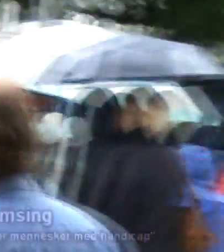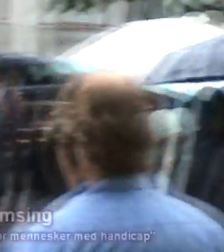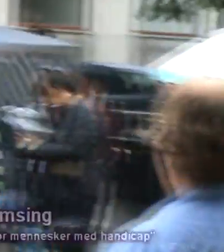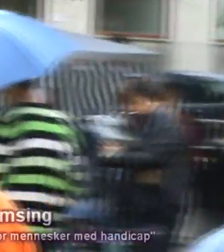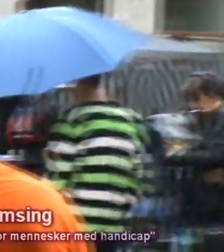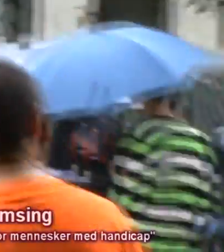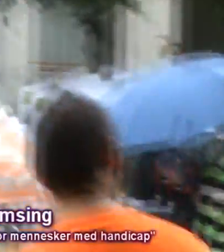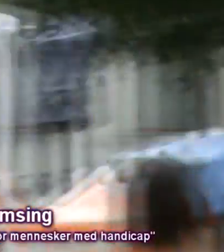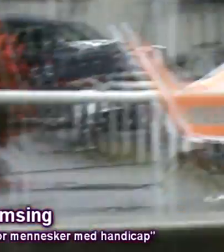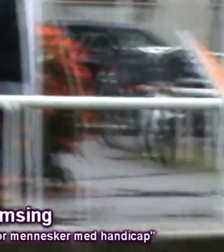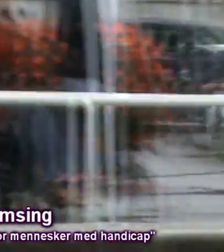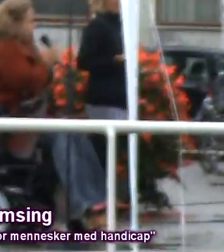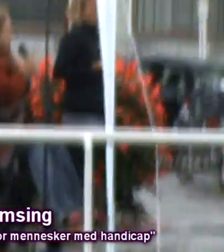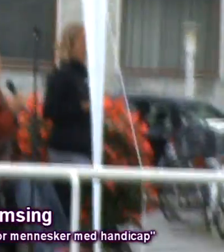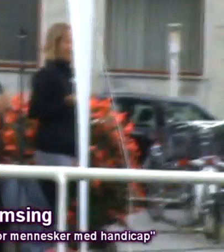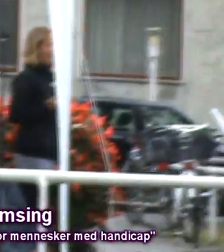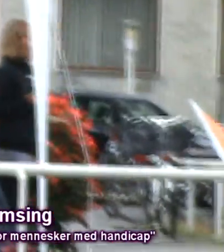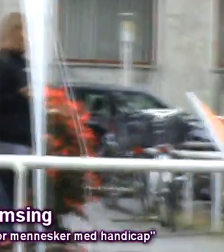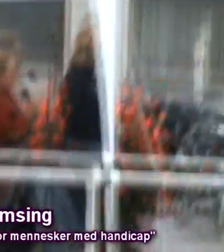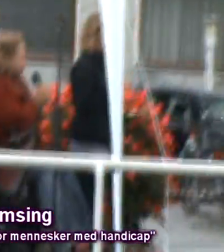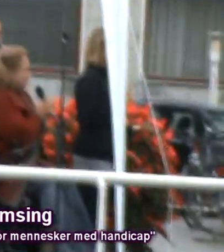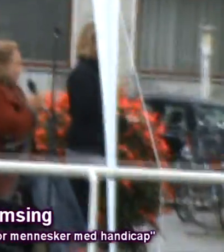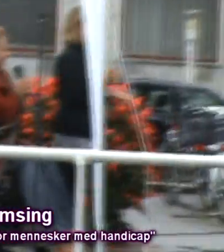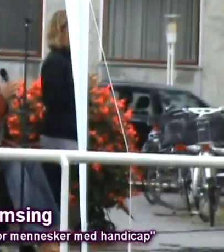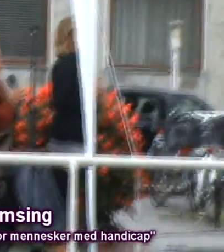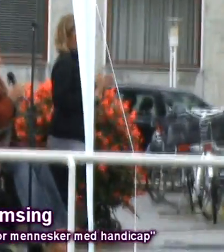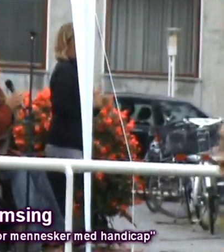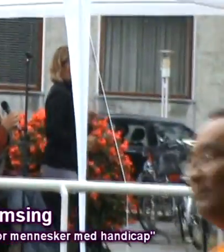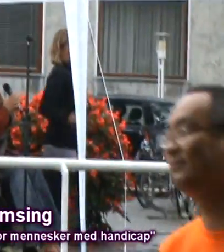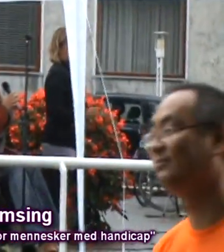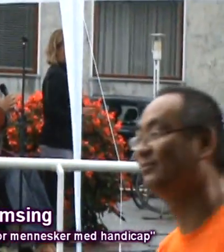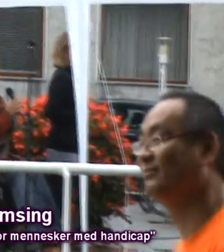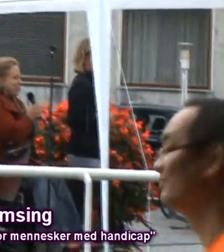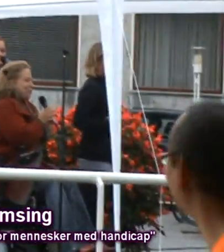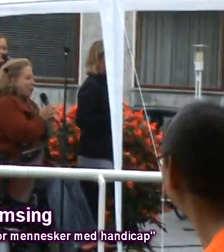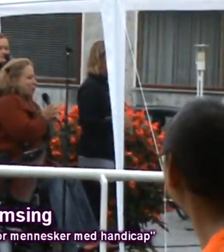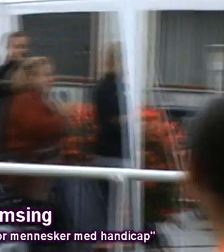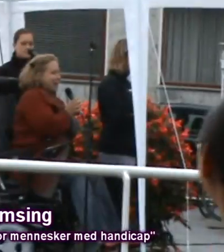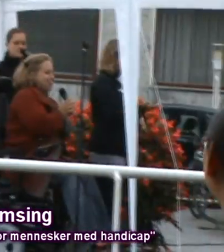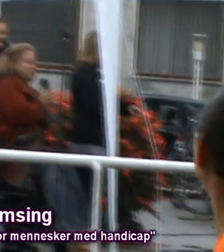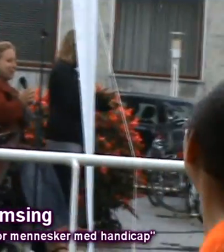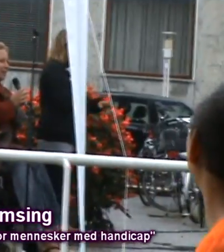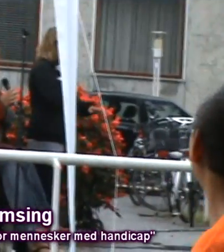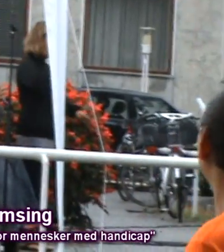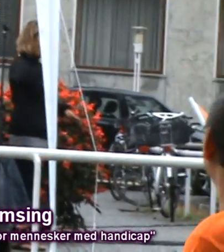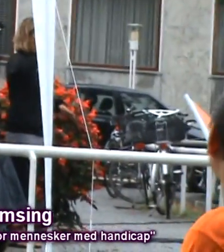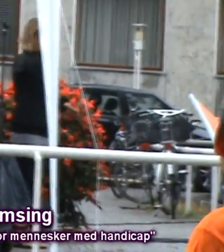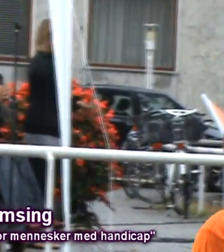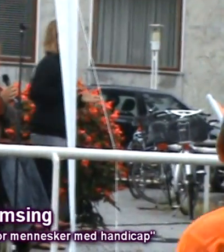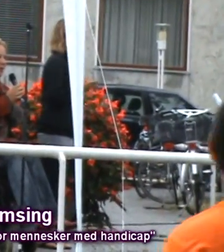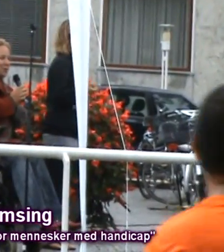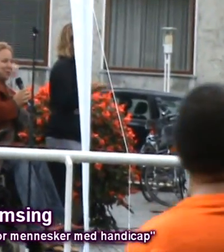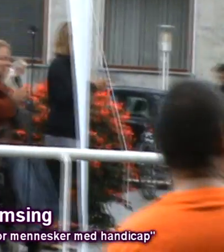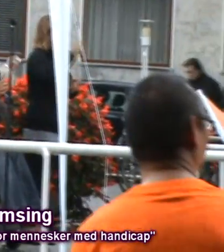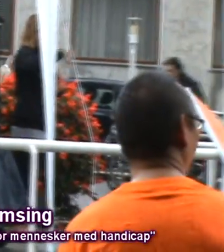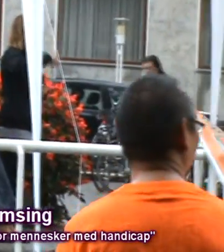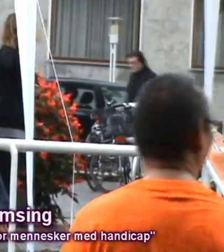Jeg er jo kommet lidt med på et afbud, så jeg skal forsøge at brøve mig igennem noget, I kan forstå.